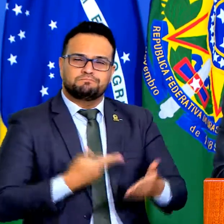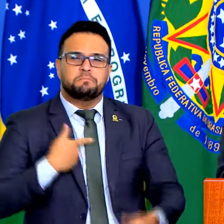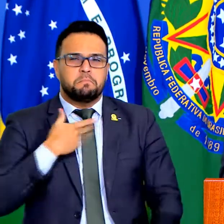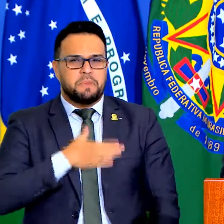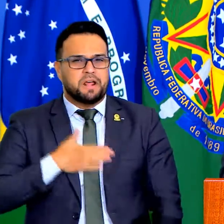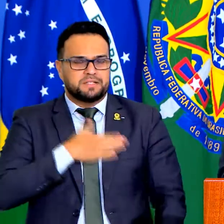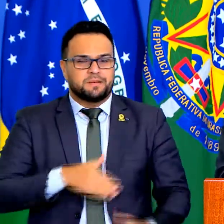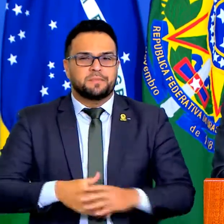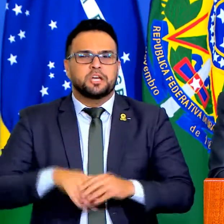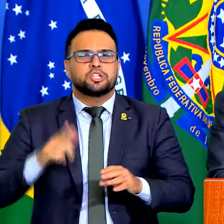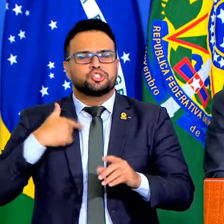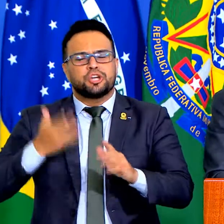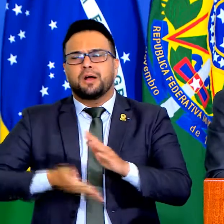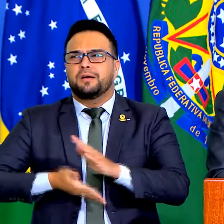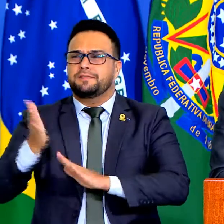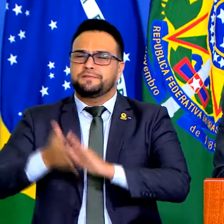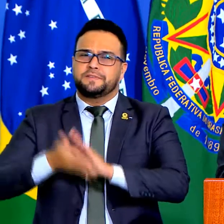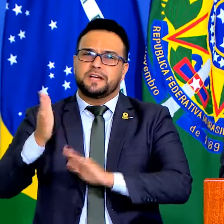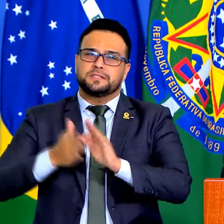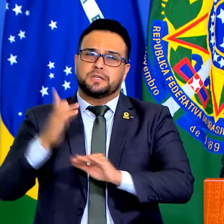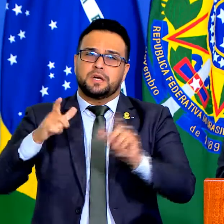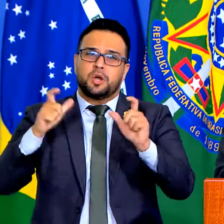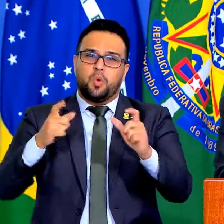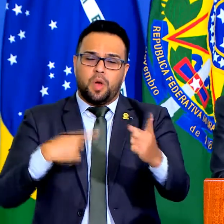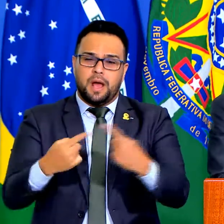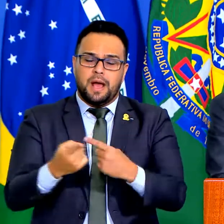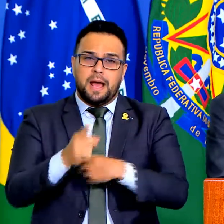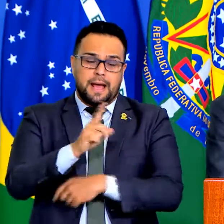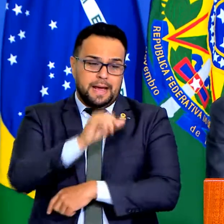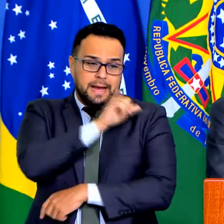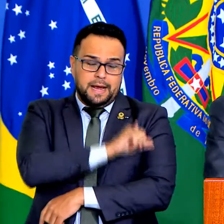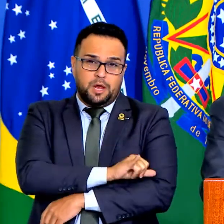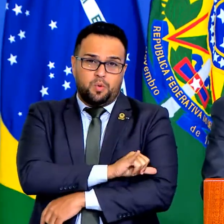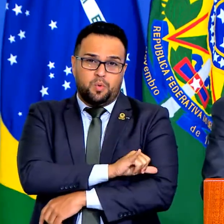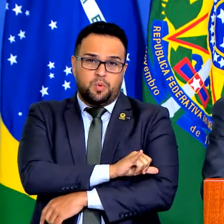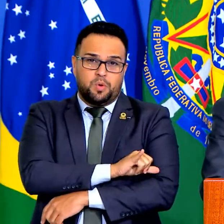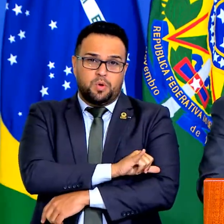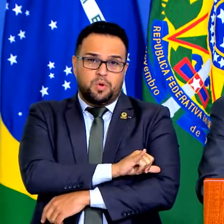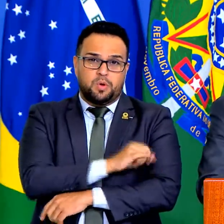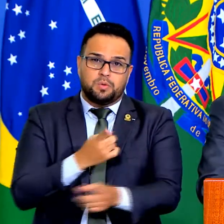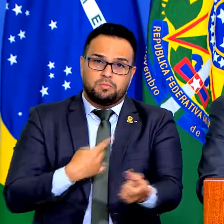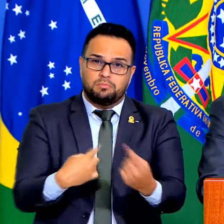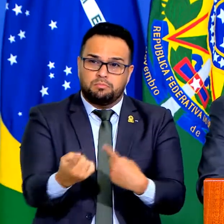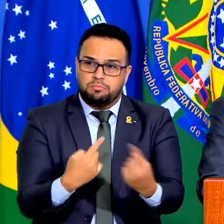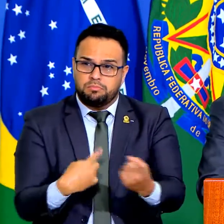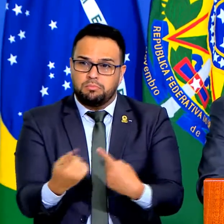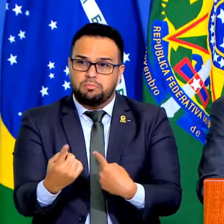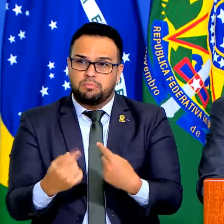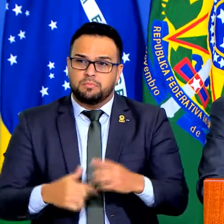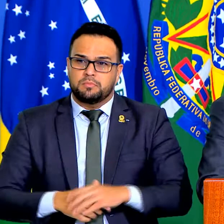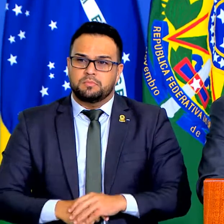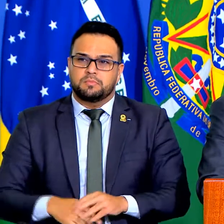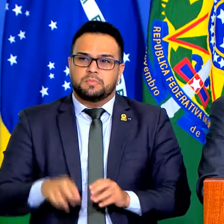Viajei muito naquele percurso ali, Rio de Janeiro, Vila Históricos de Mambucaba.